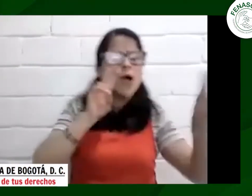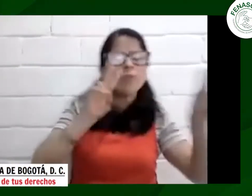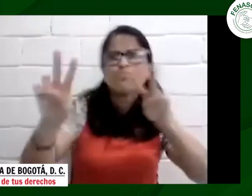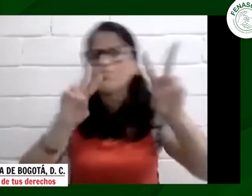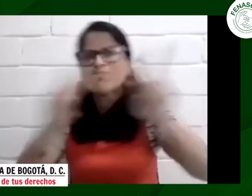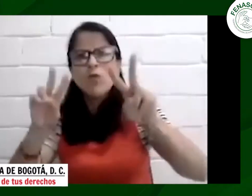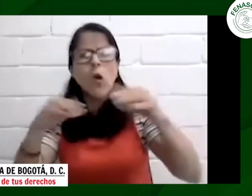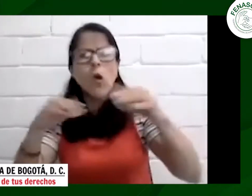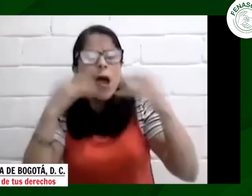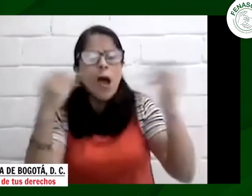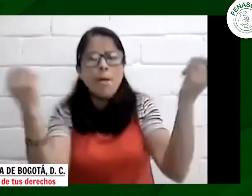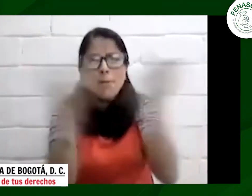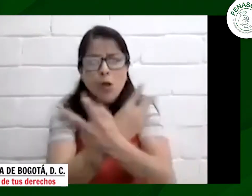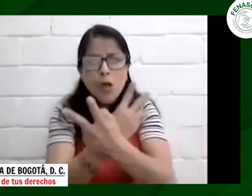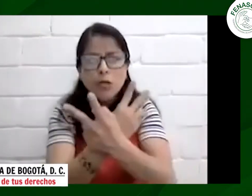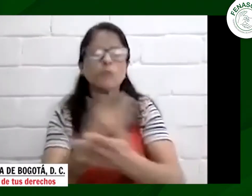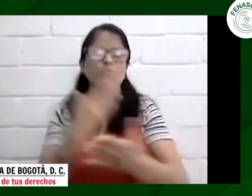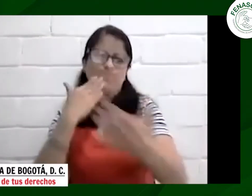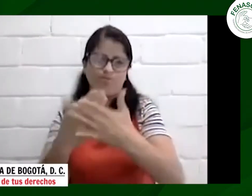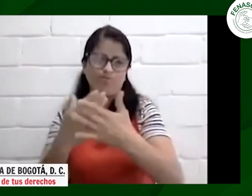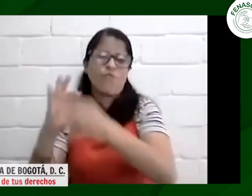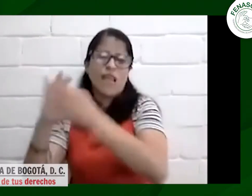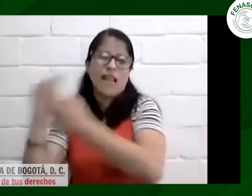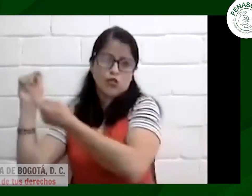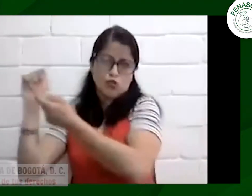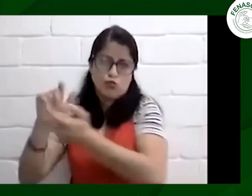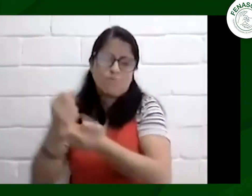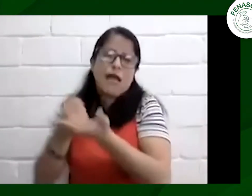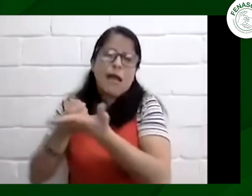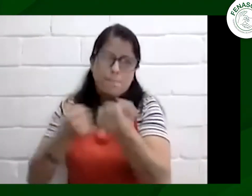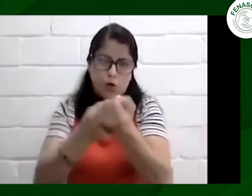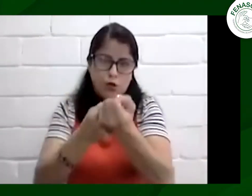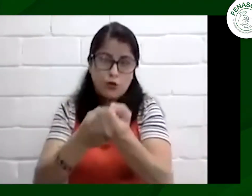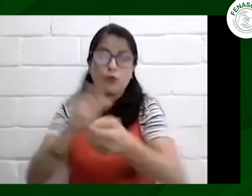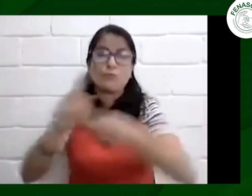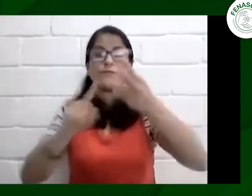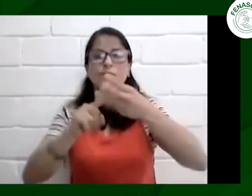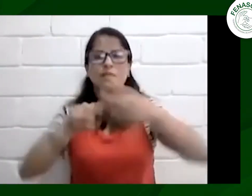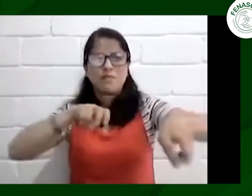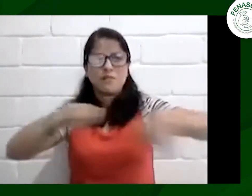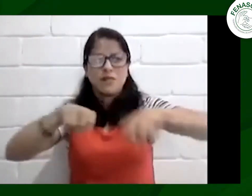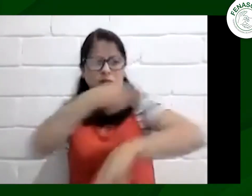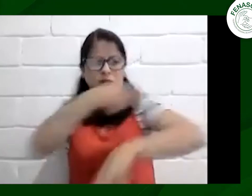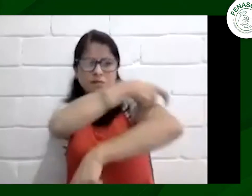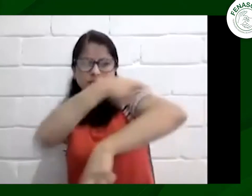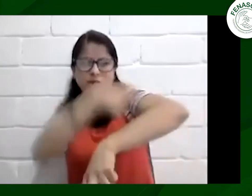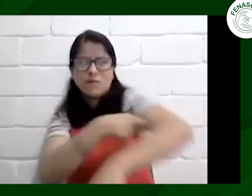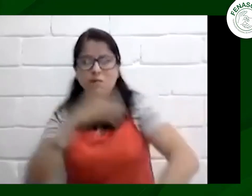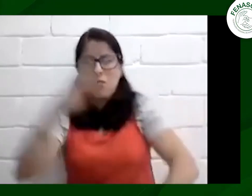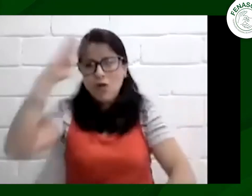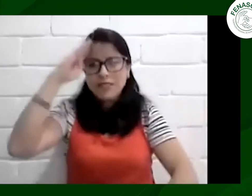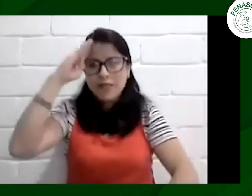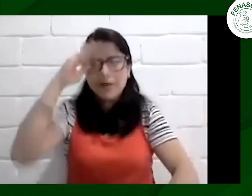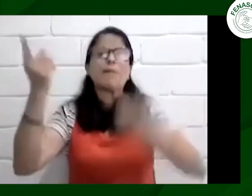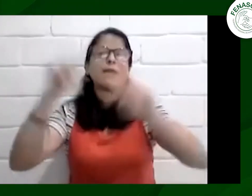además de eso fenascol gestionó el acompañamiento de la personería y fue también pagado por la federación